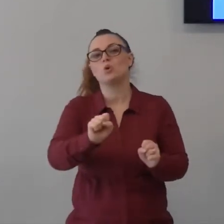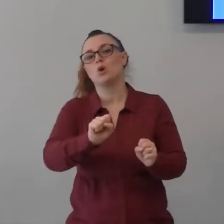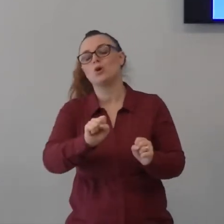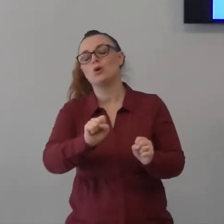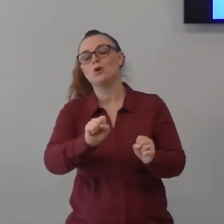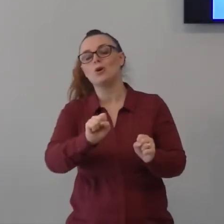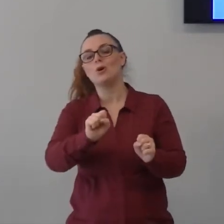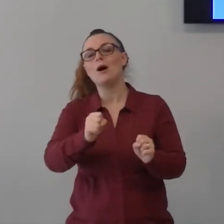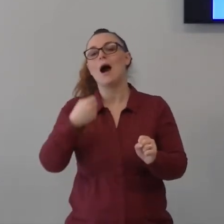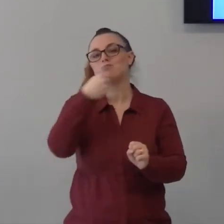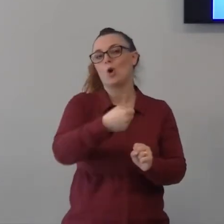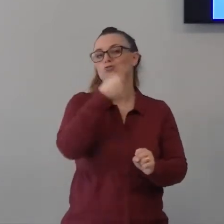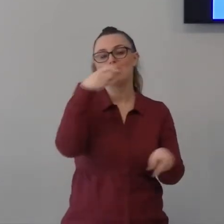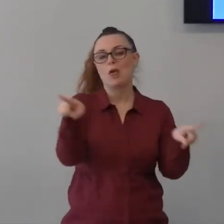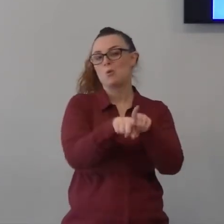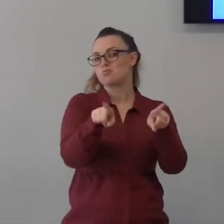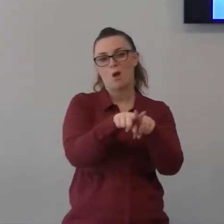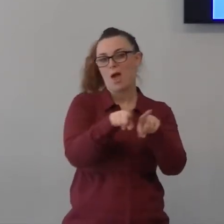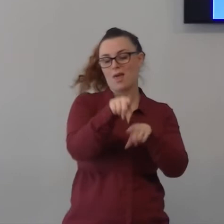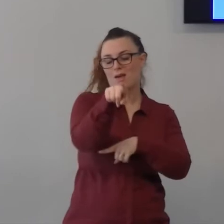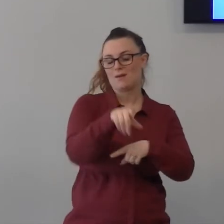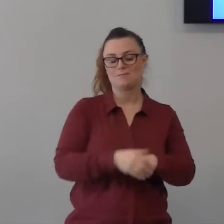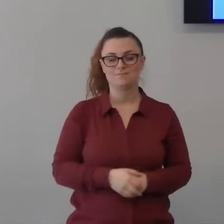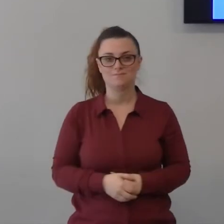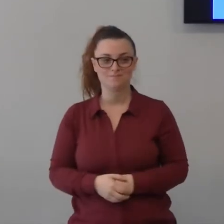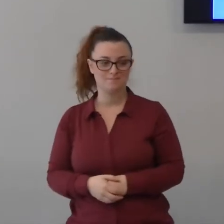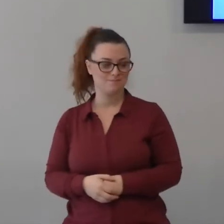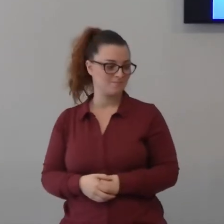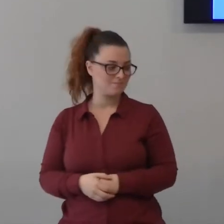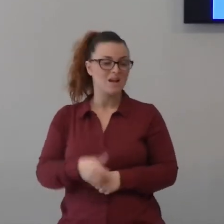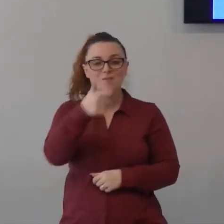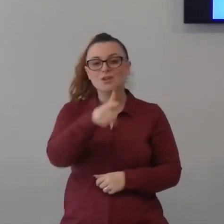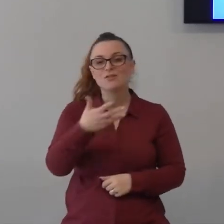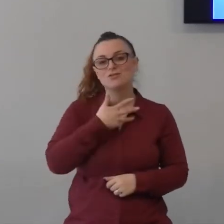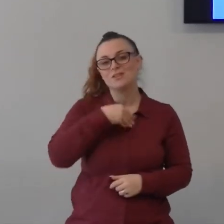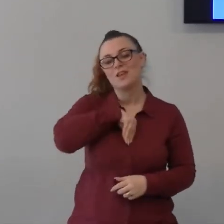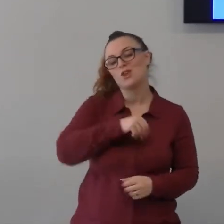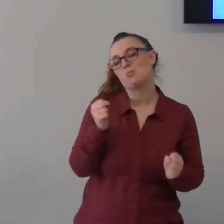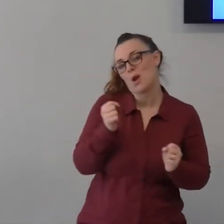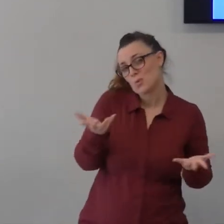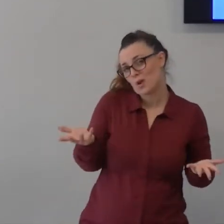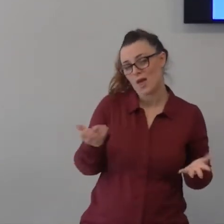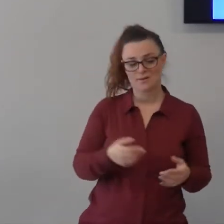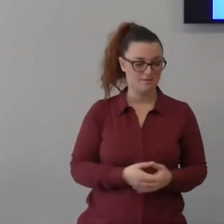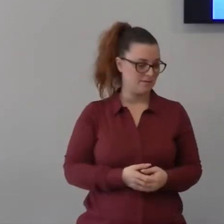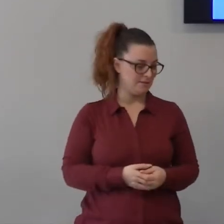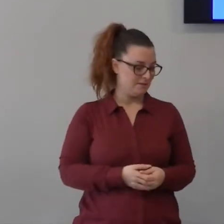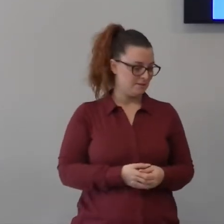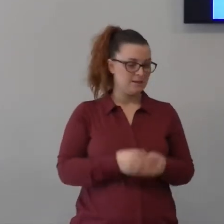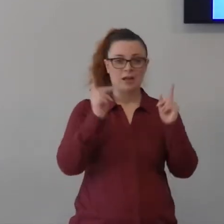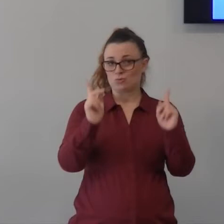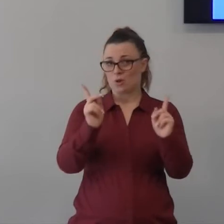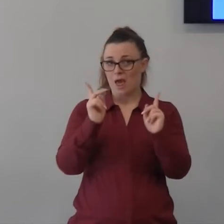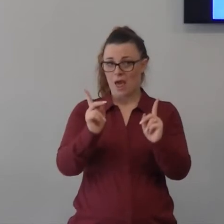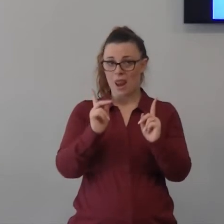gli apostoli erano lì ed urlavano almeno tu sei uguale agli apostoli sappi che lui